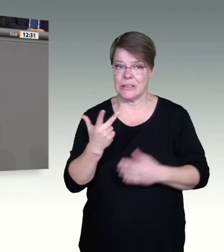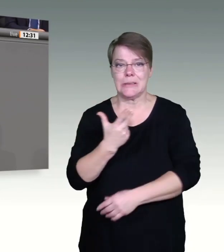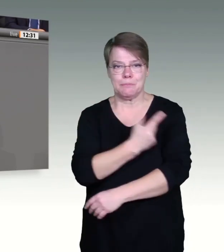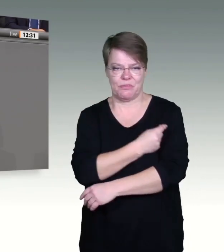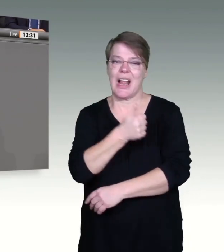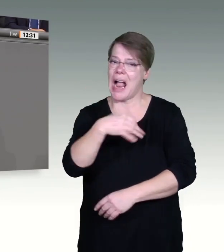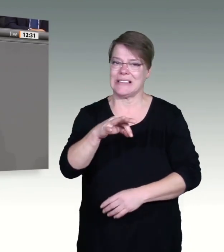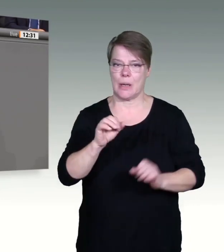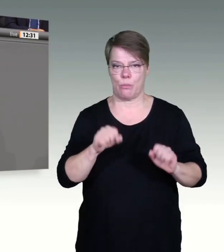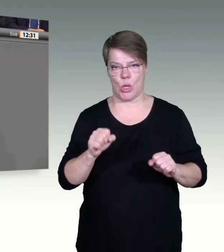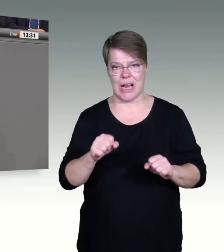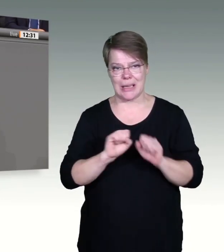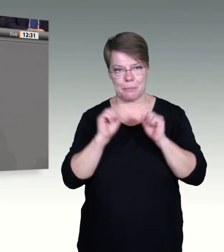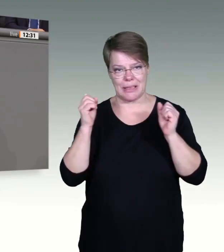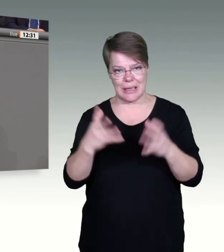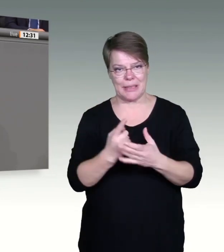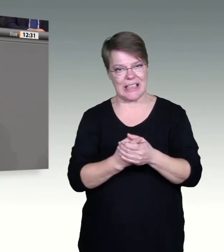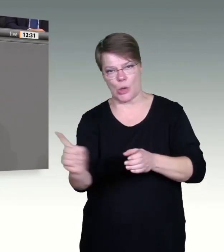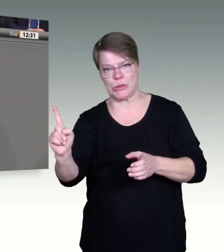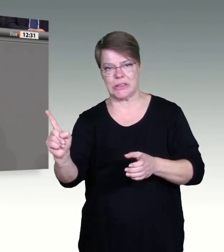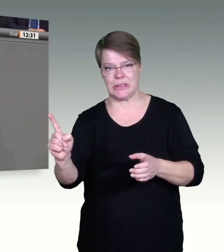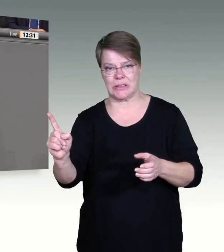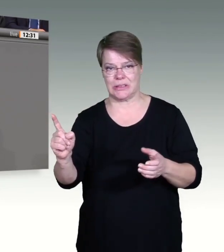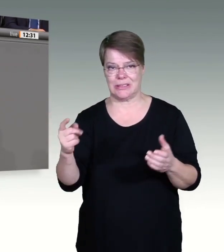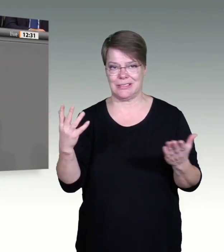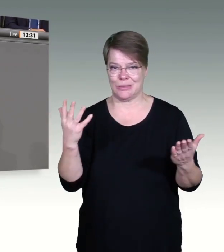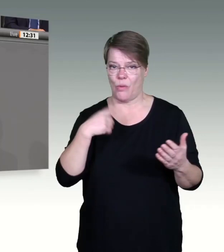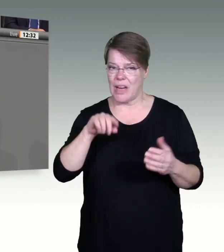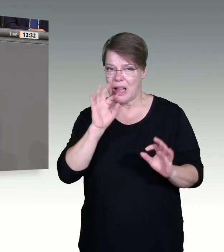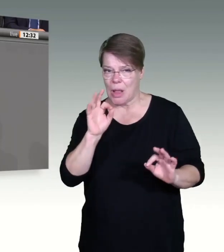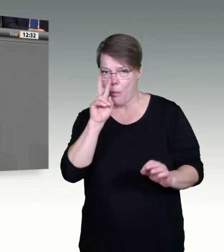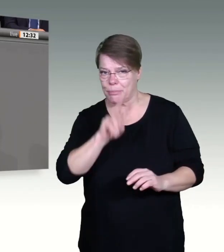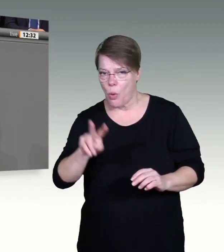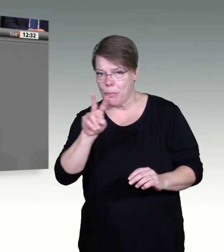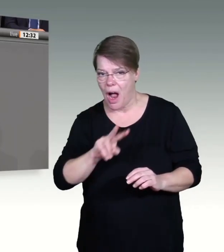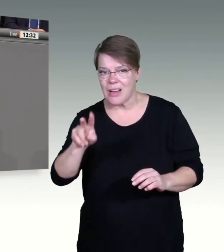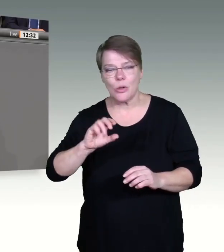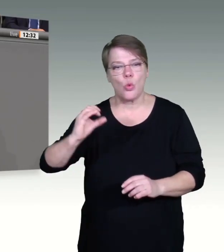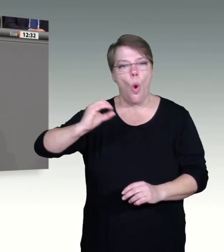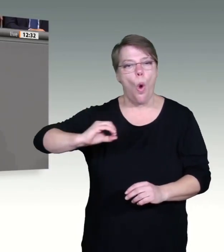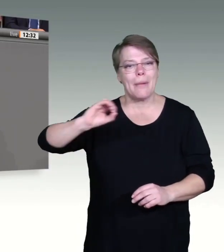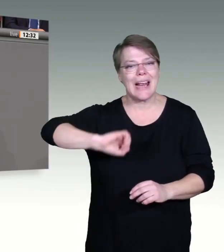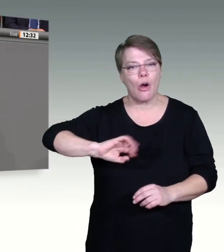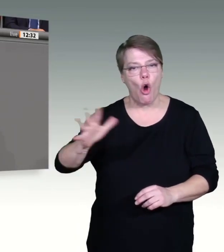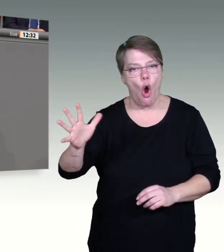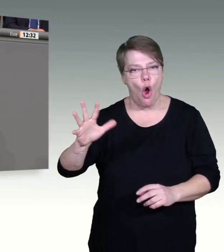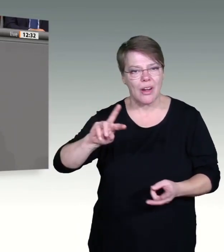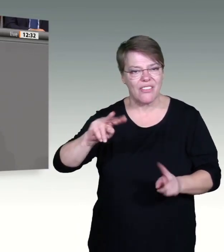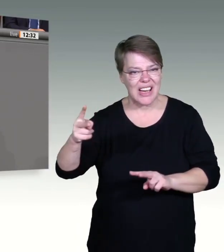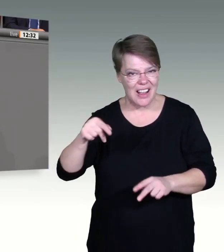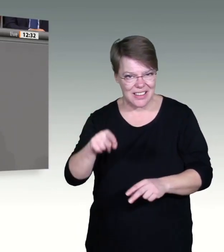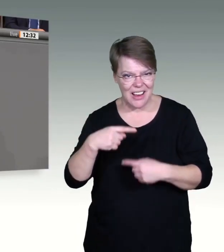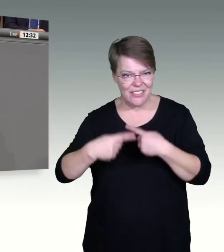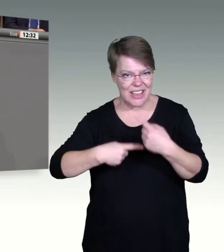unsere Pflicht, allen Bürgerinnen und Bürgern ein Booster-Angebot zu machen, um sie vor dieser Variante zu schützen.